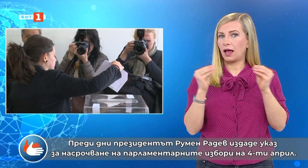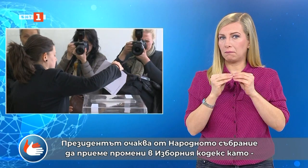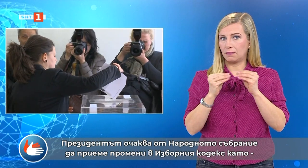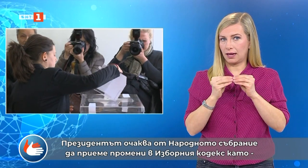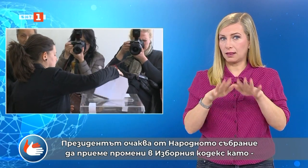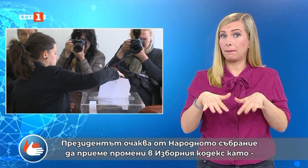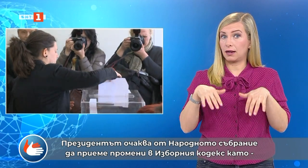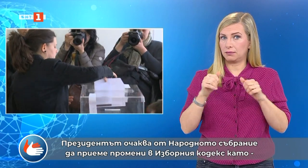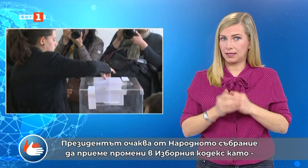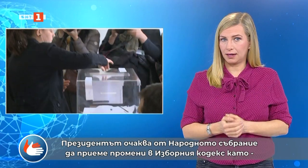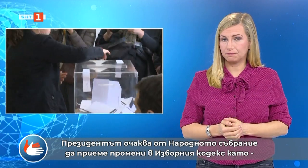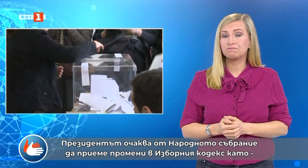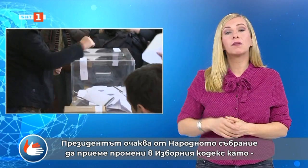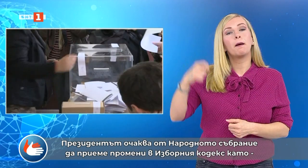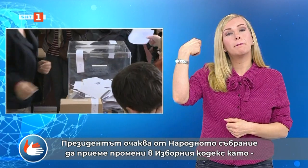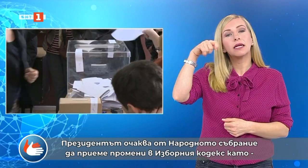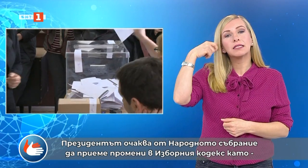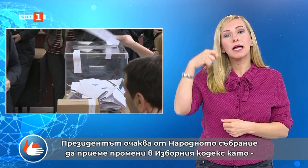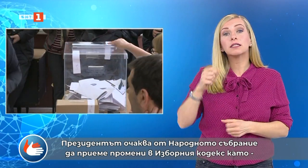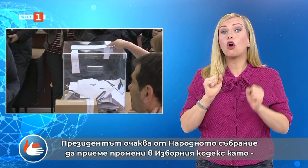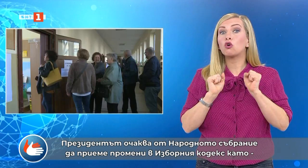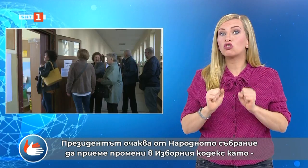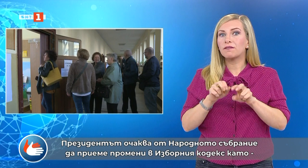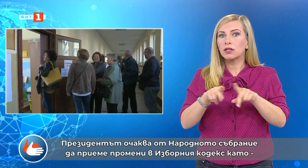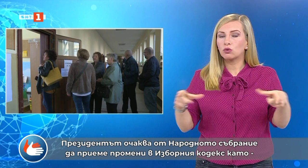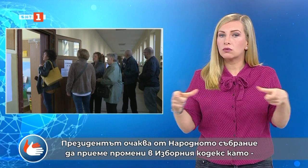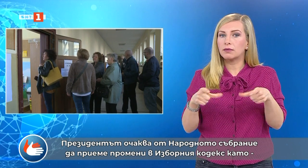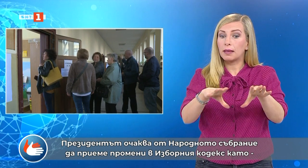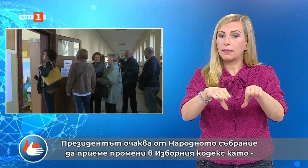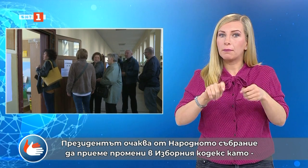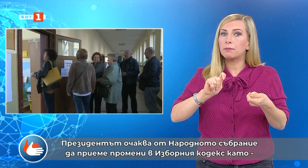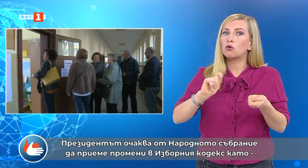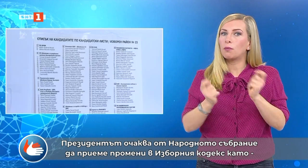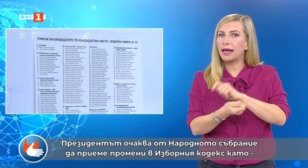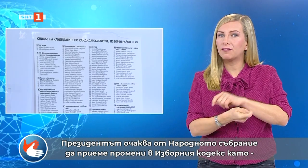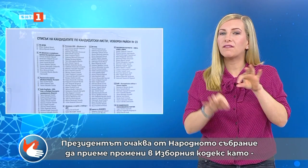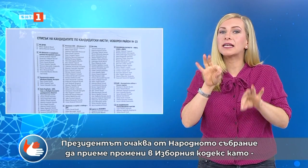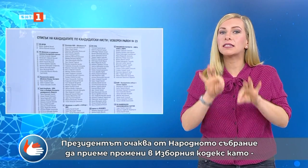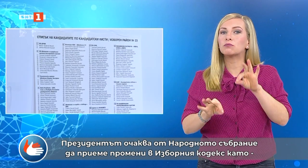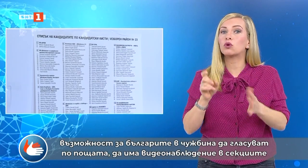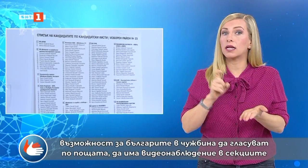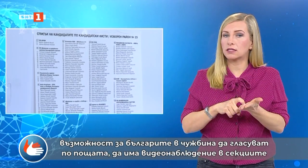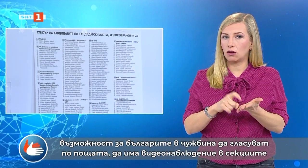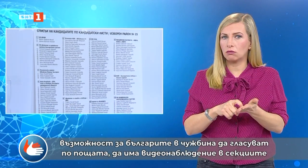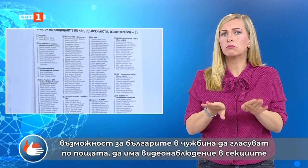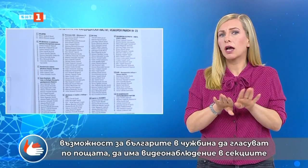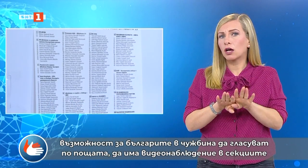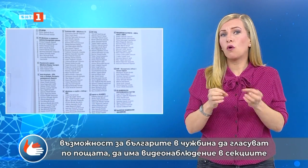Президентът очаква от Народното събрание да приеме промени в изборния кодекс, като възможност за българите в